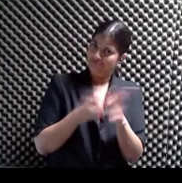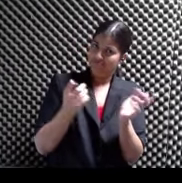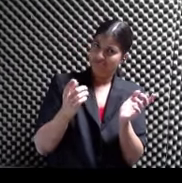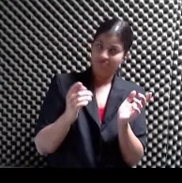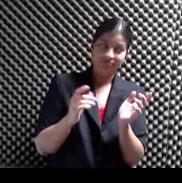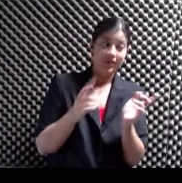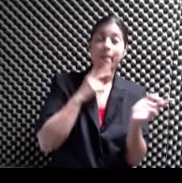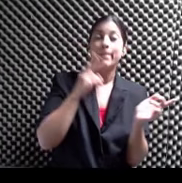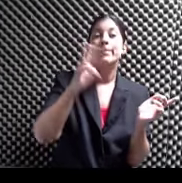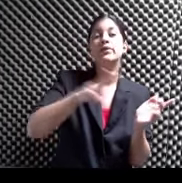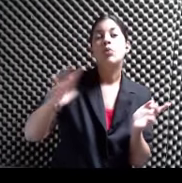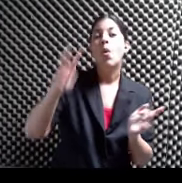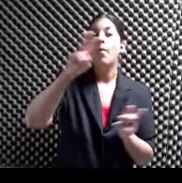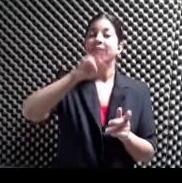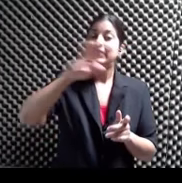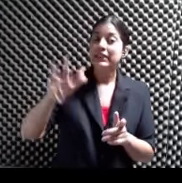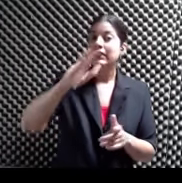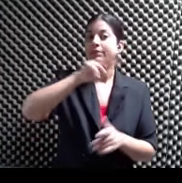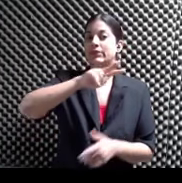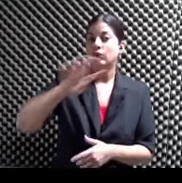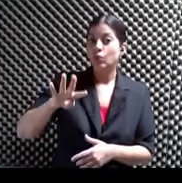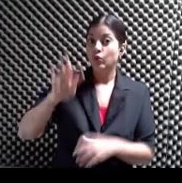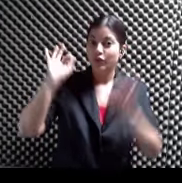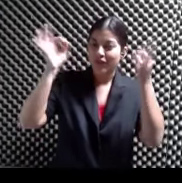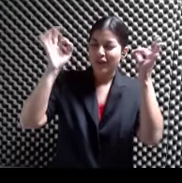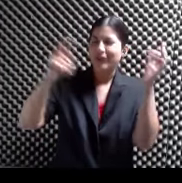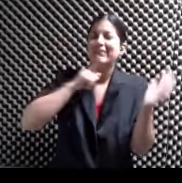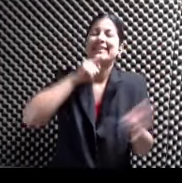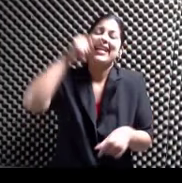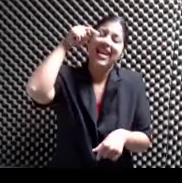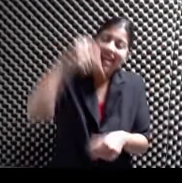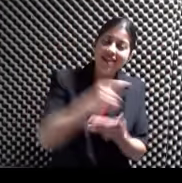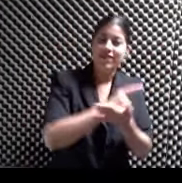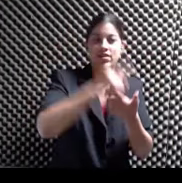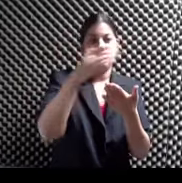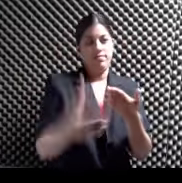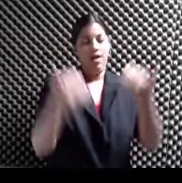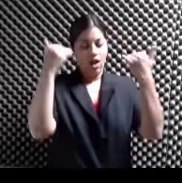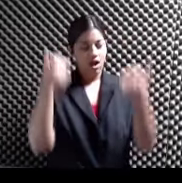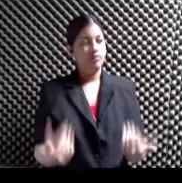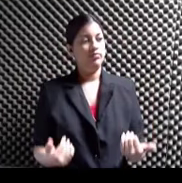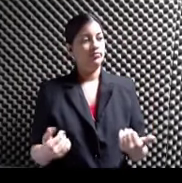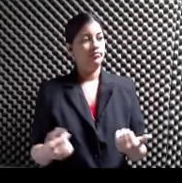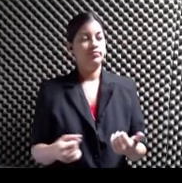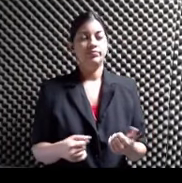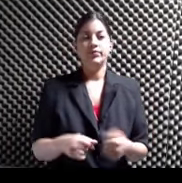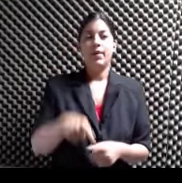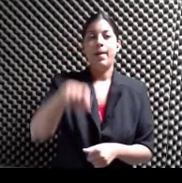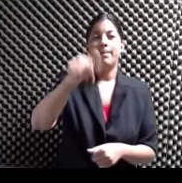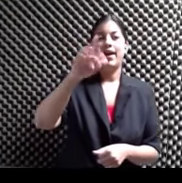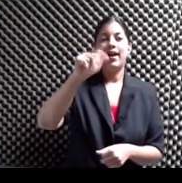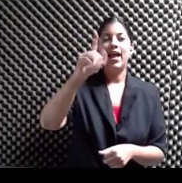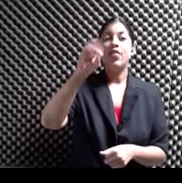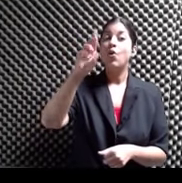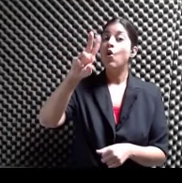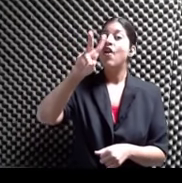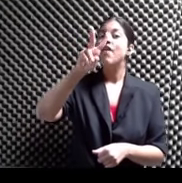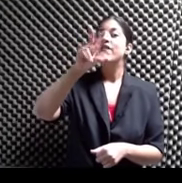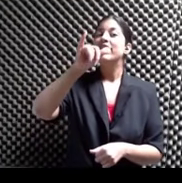22, 23 y 24 de febrero Eso es ya Este fin de semana Este fin de semana Parador Villas de Sobdomayor Todo llevado a